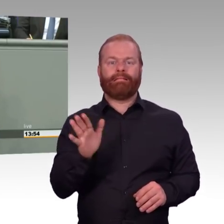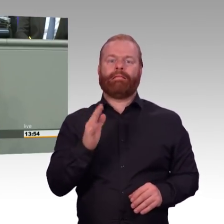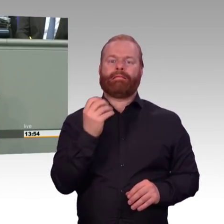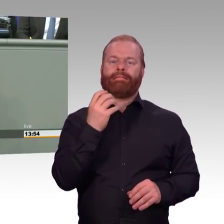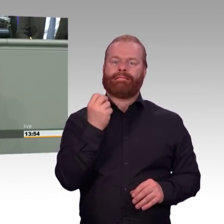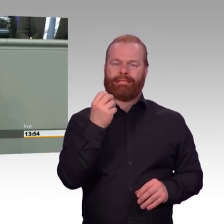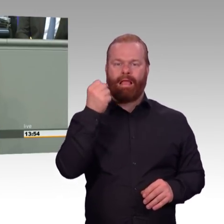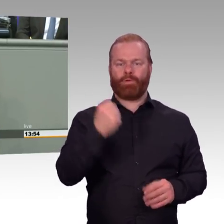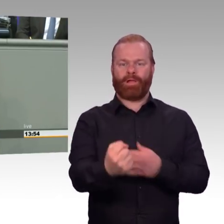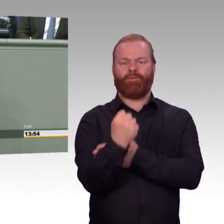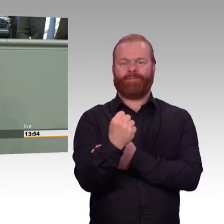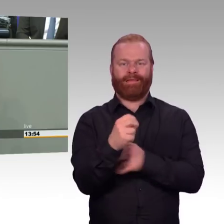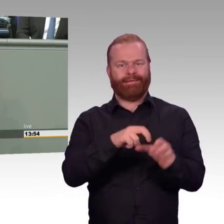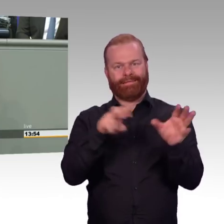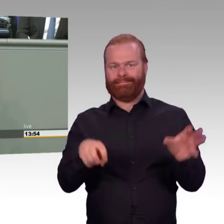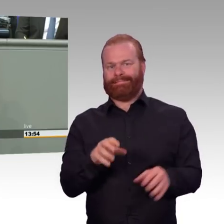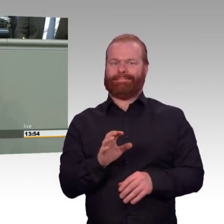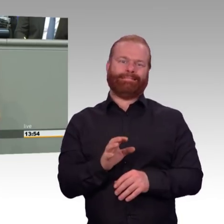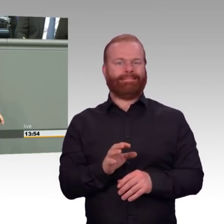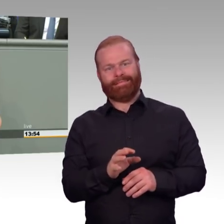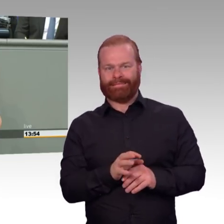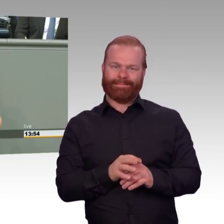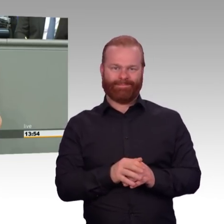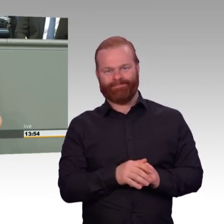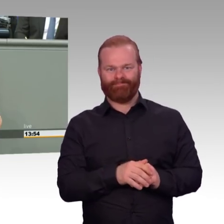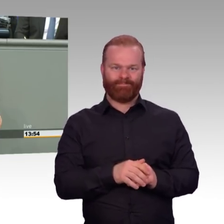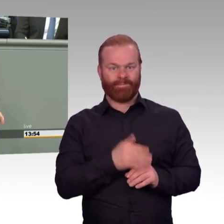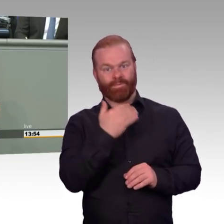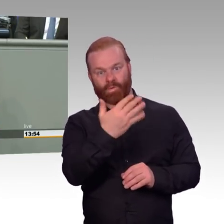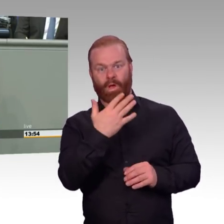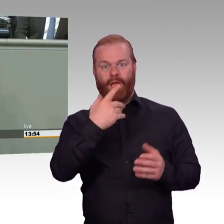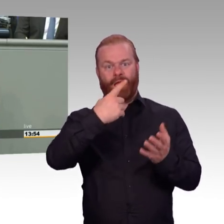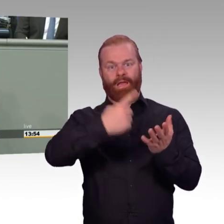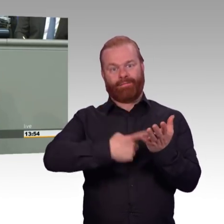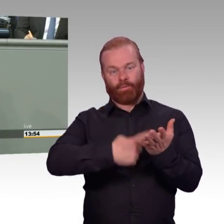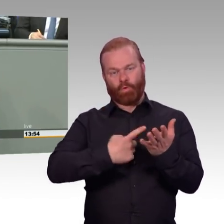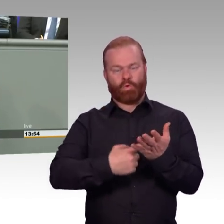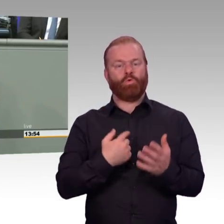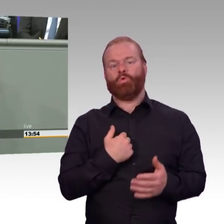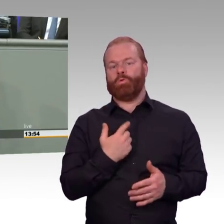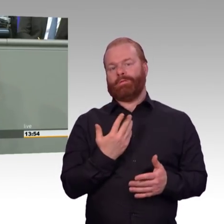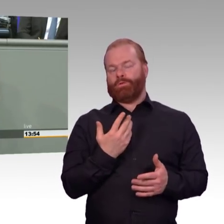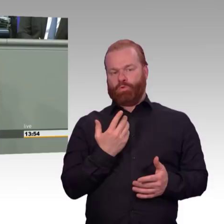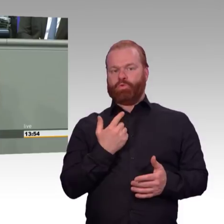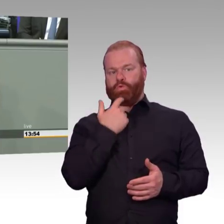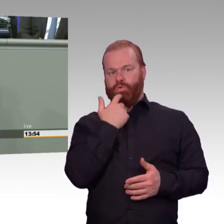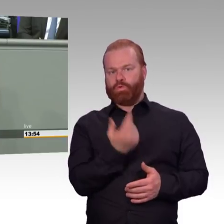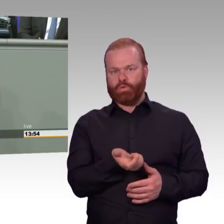das Thema der Versorgungssicherheit gesetzlich entsprechend definiert wird. Und das steigert dann auch die Planungssicherheit für Investitionen in